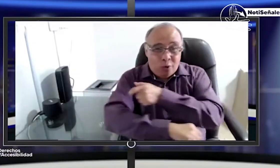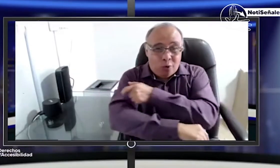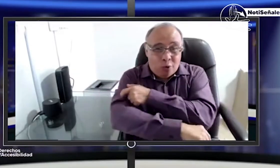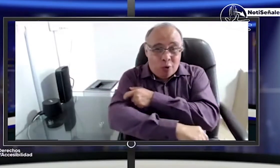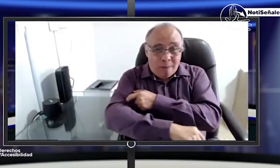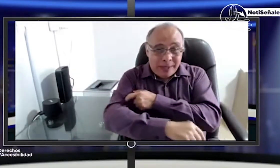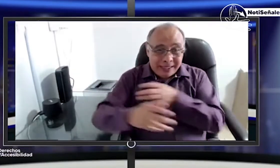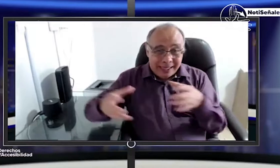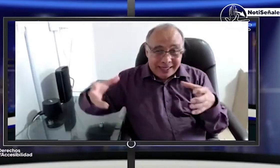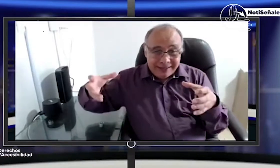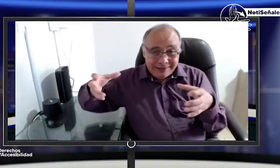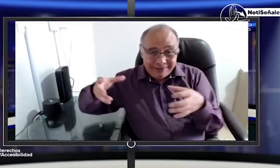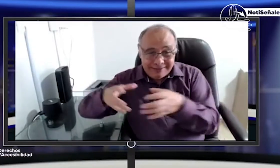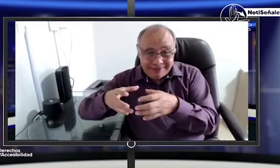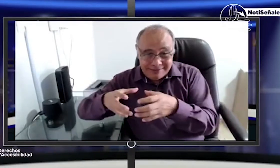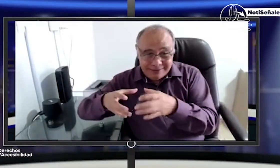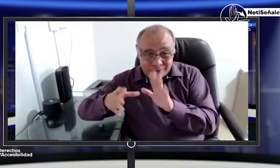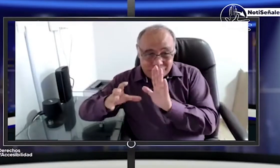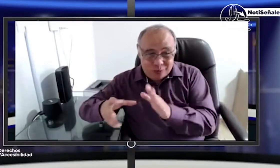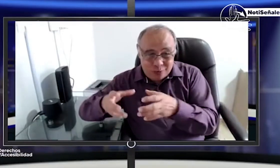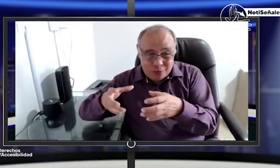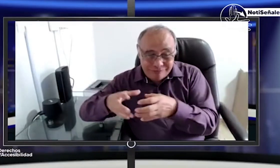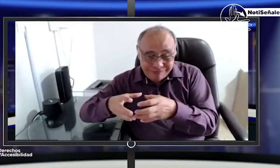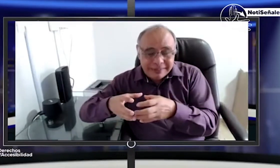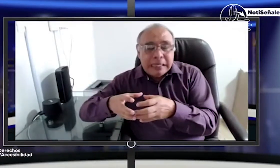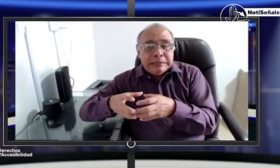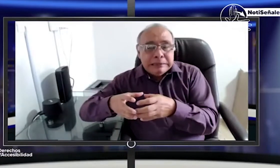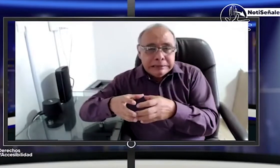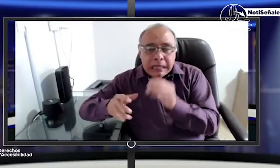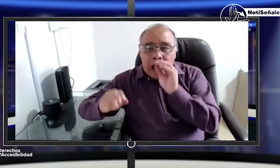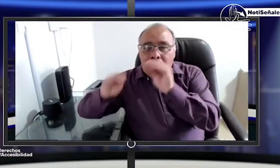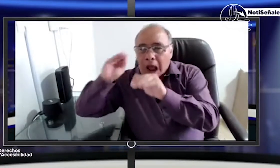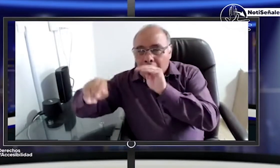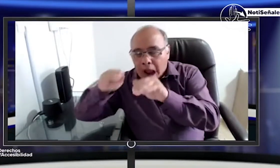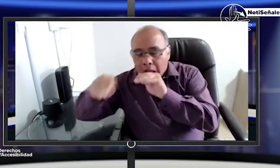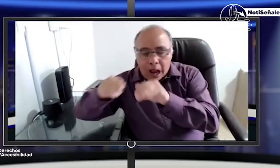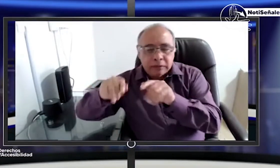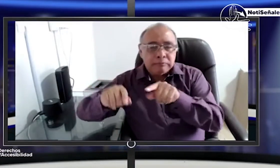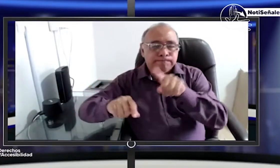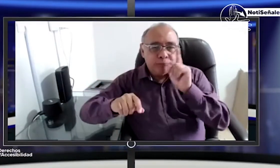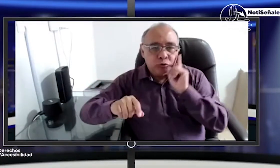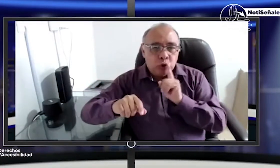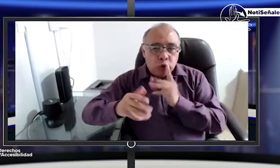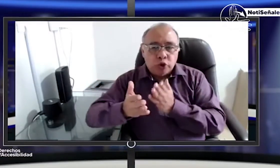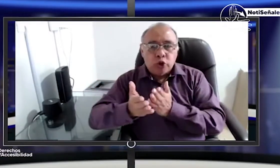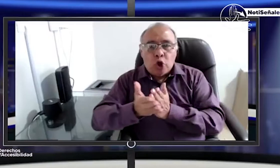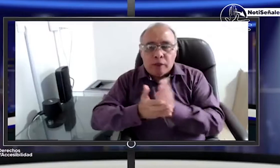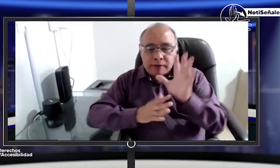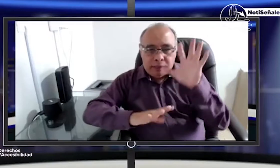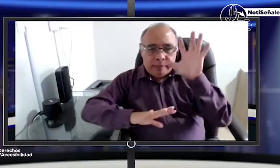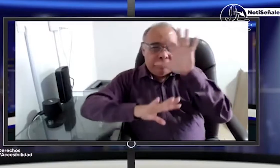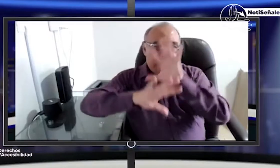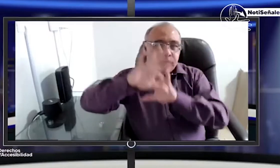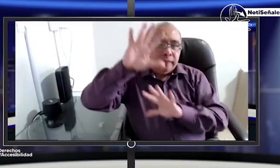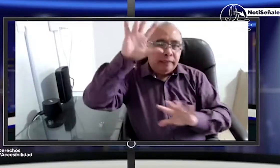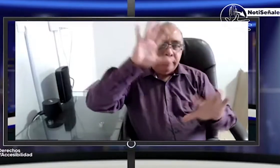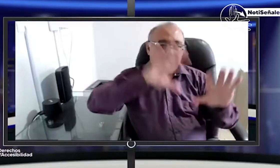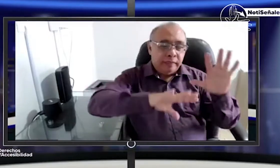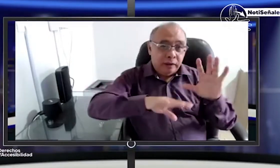personas sordas nos dicen bueno resulta que este comité que ha estado haciendo toda la incidencia ha estado